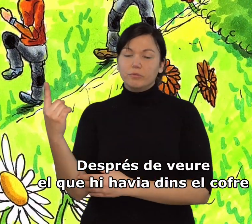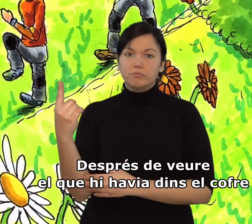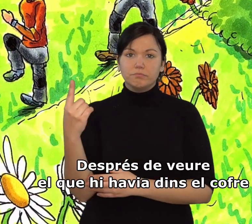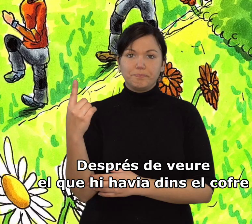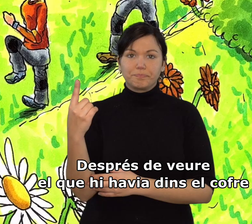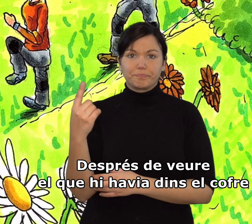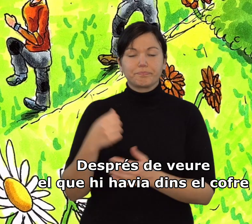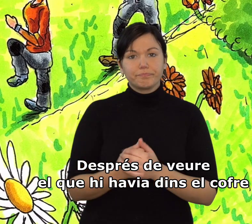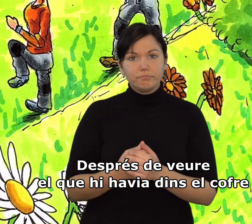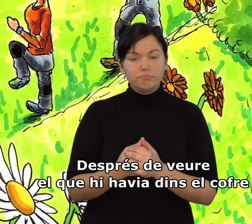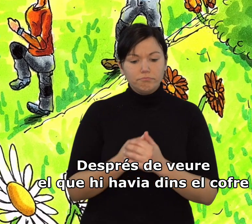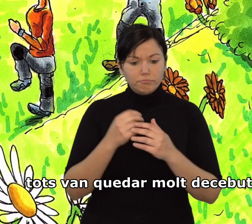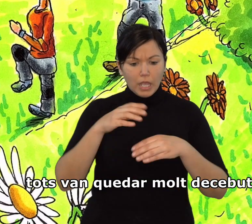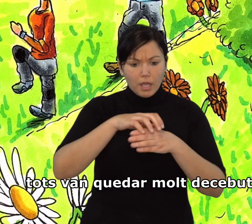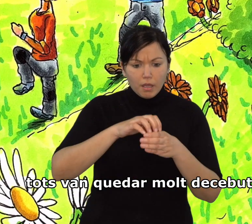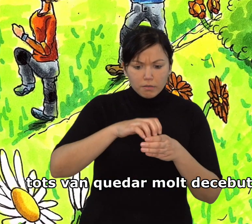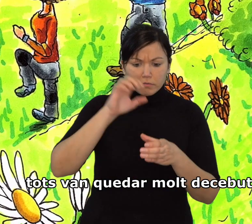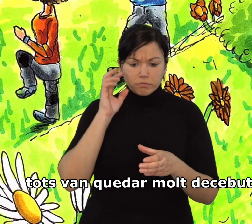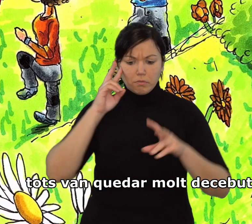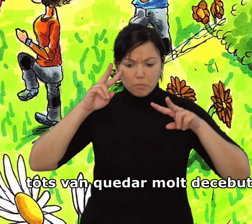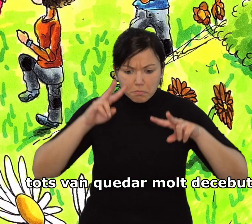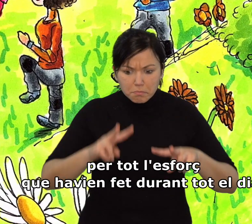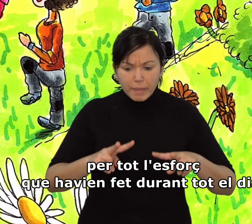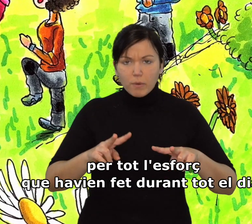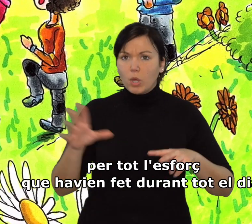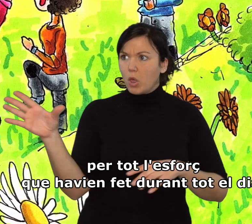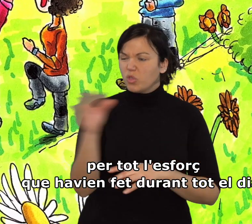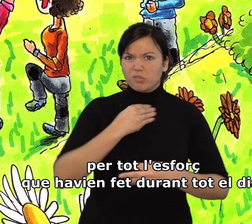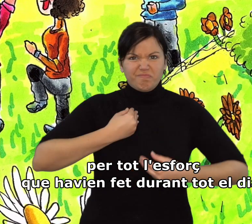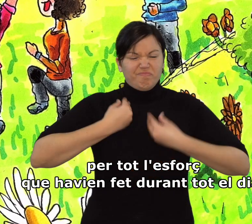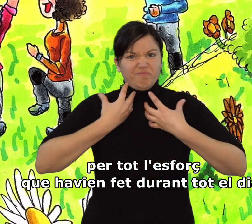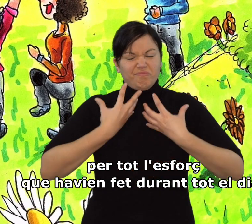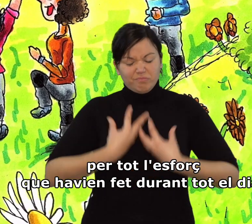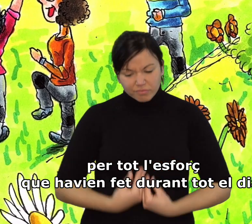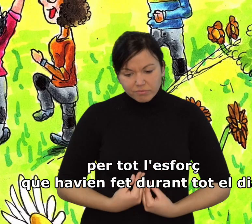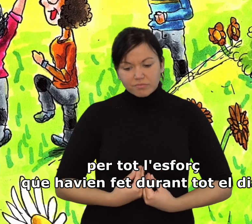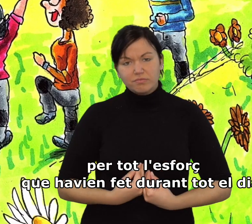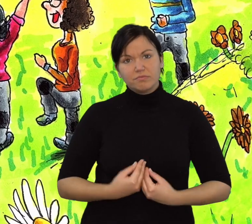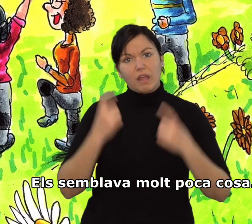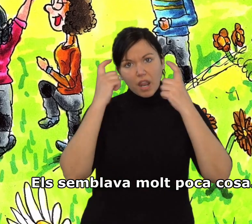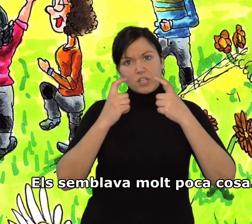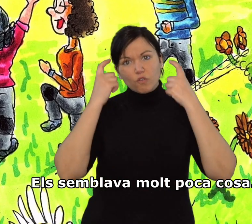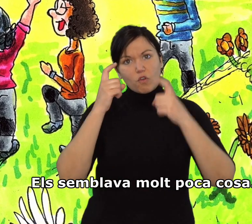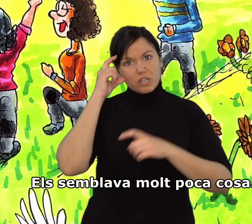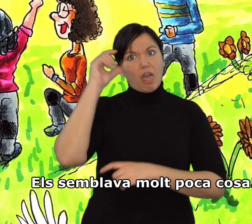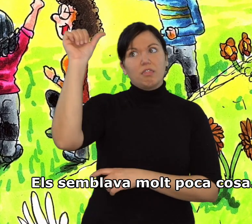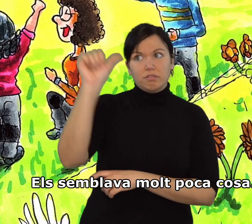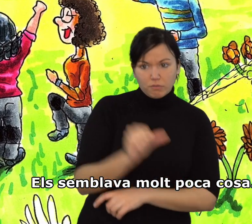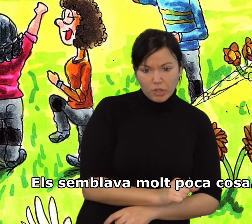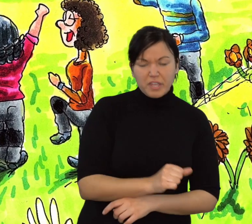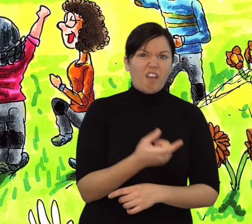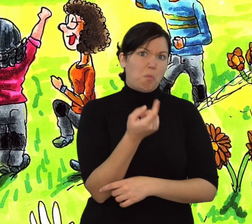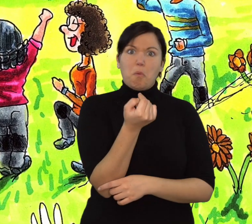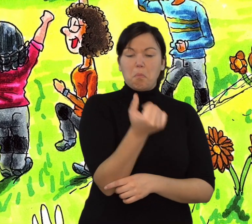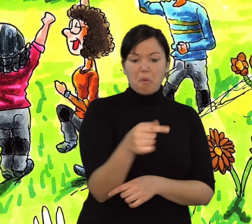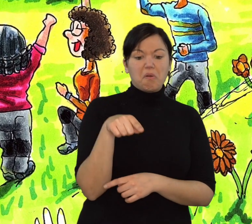Després de veure el que hi havia dins el cofre, tots van quedar molt decebuts per tot l'esforç que havien fet durant tot el dia. Els semblava molt poca cosa.